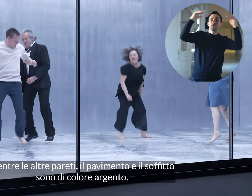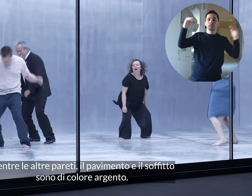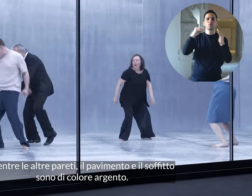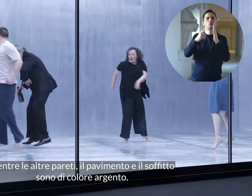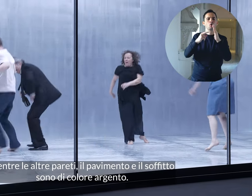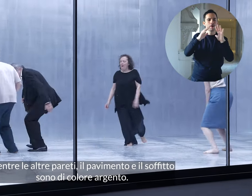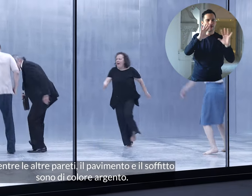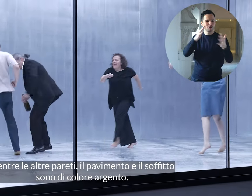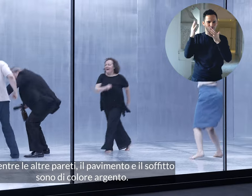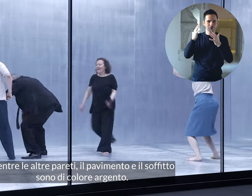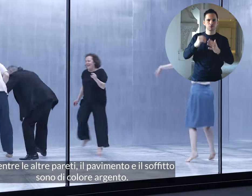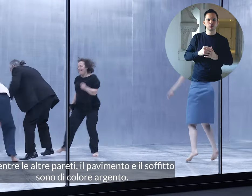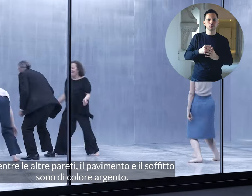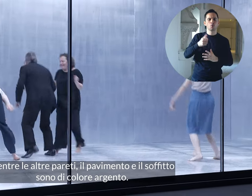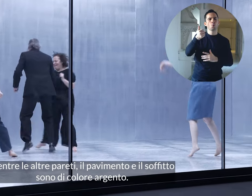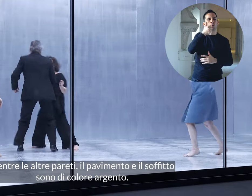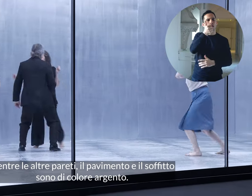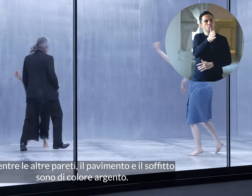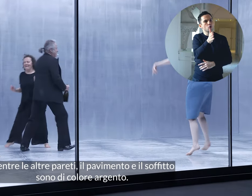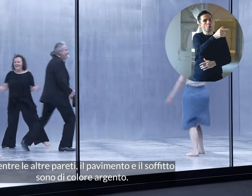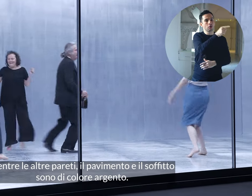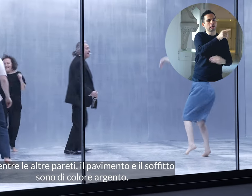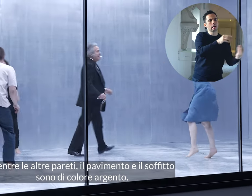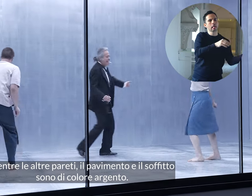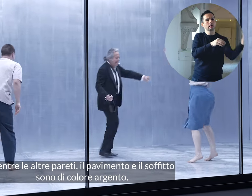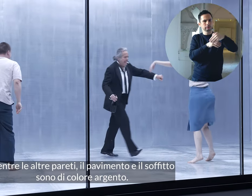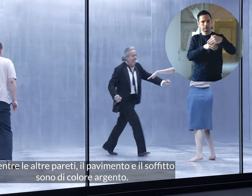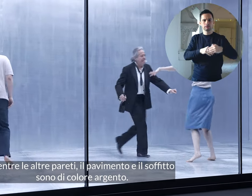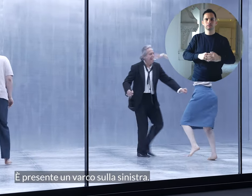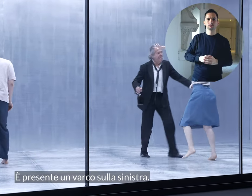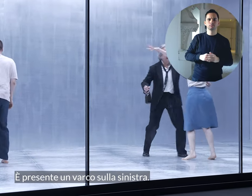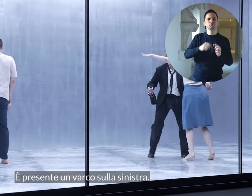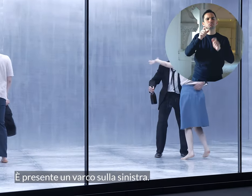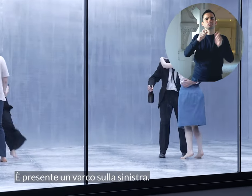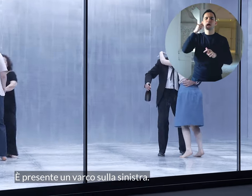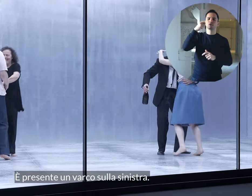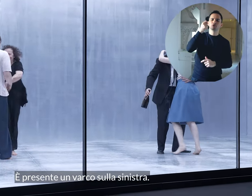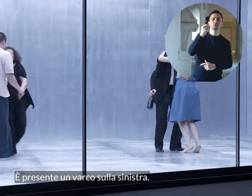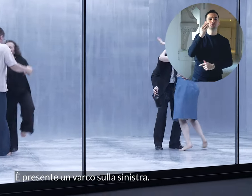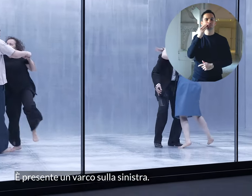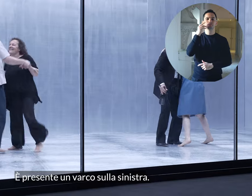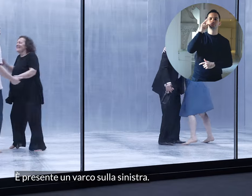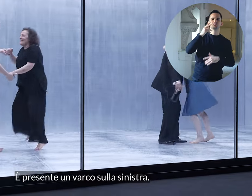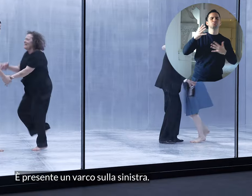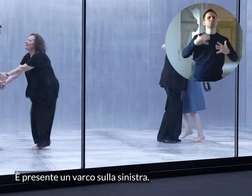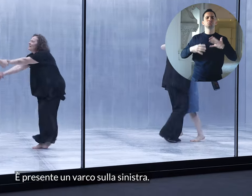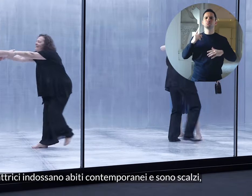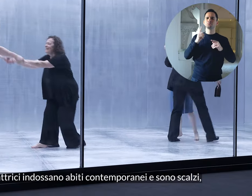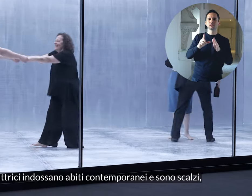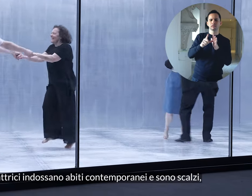pareti, il pavimento e il soffitto, sono di colore argento. È presente un barco sulla sinistra. Attori